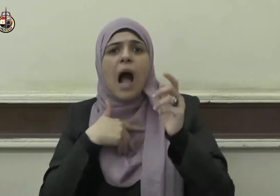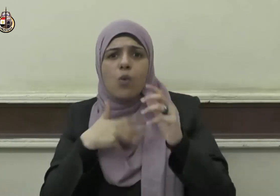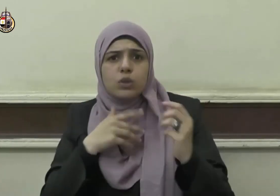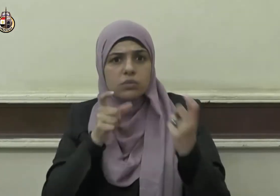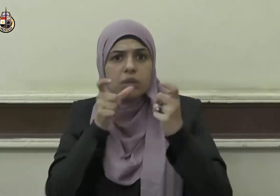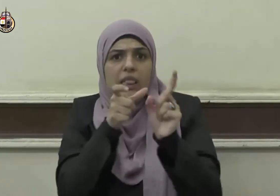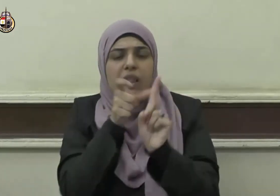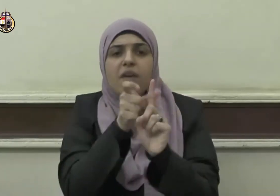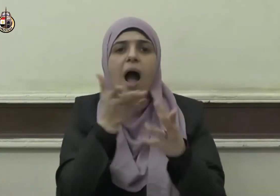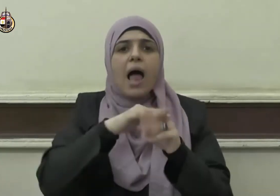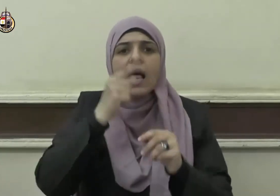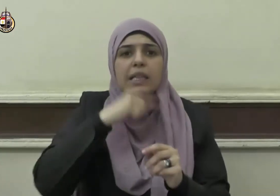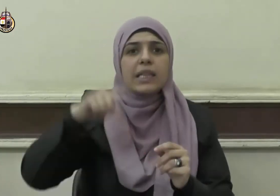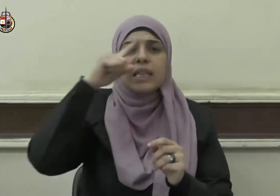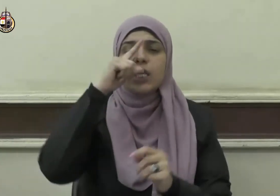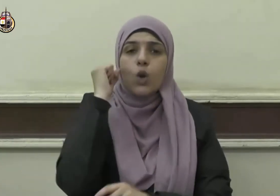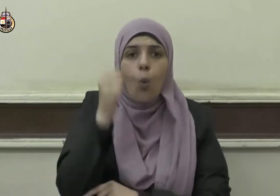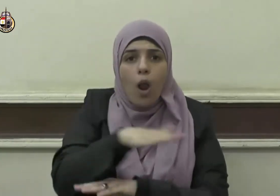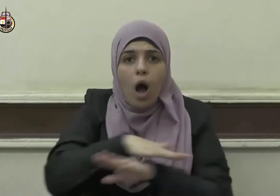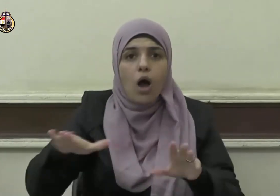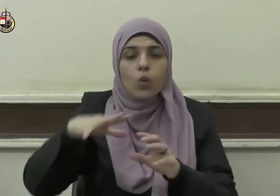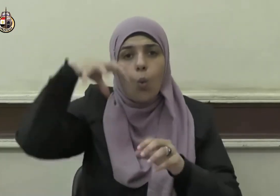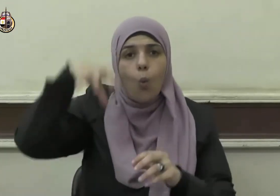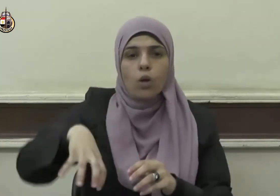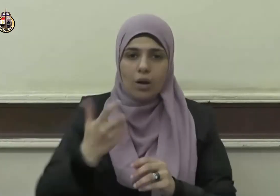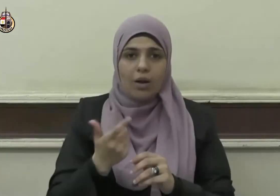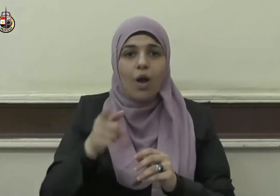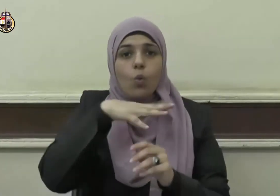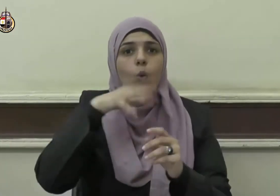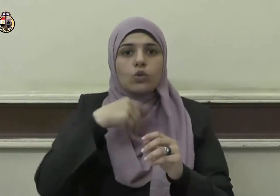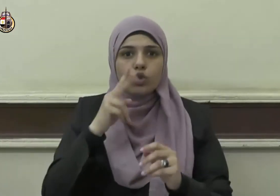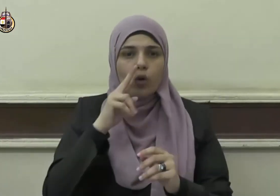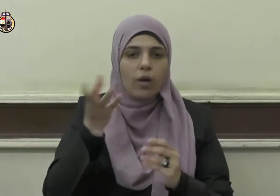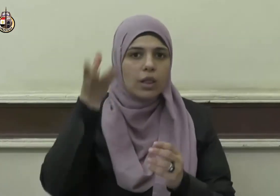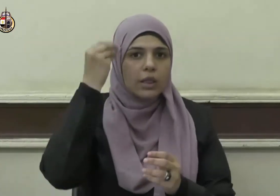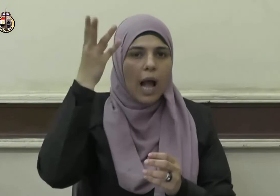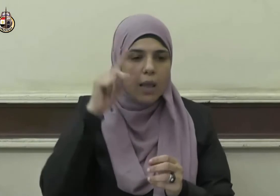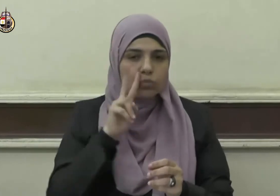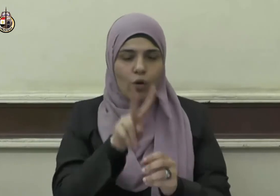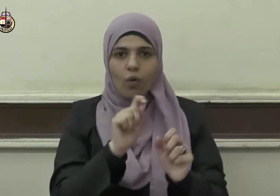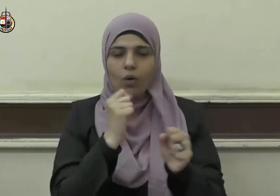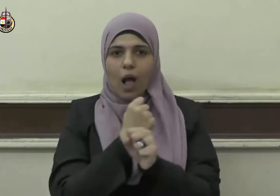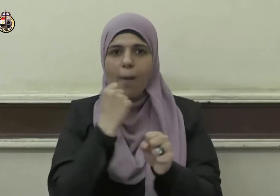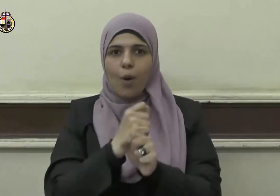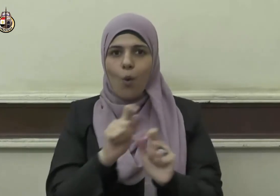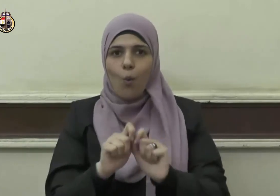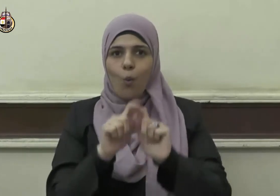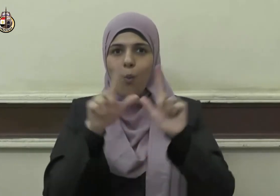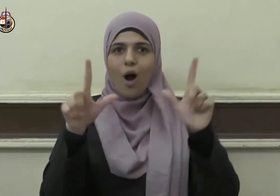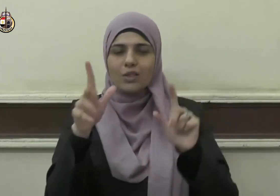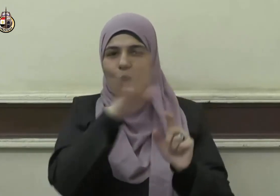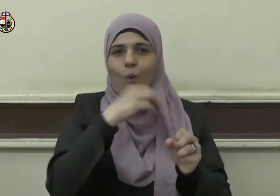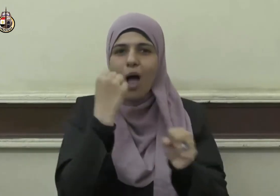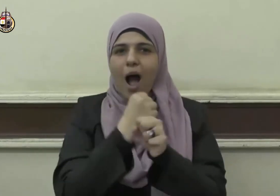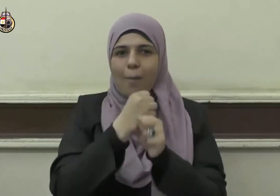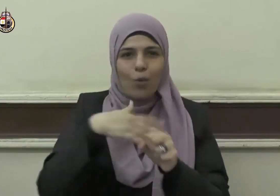والوطن والأرض والعرض وكان درساً عملياً لكل من تسول له نفسه